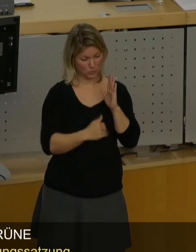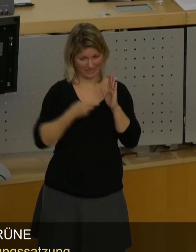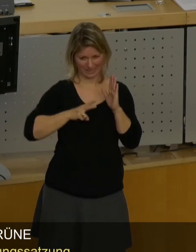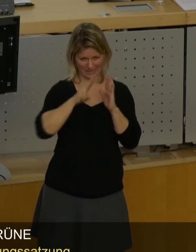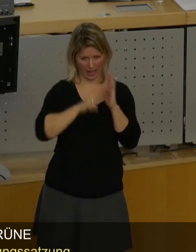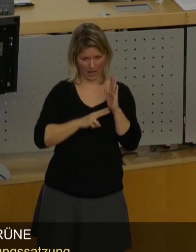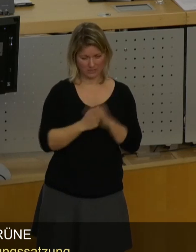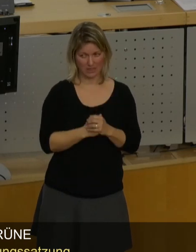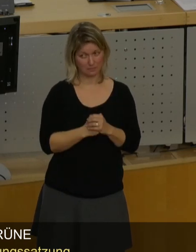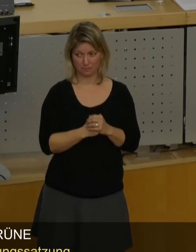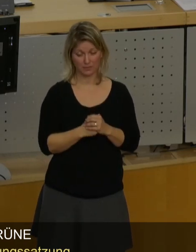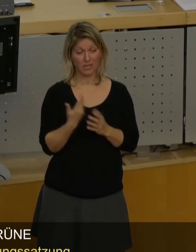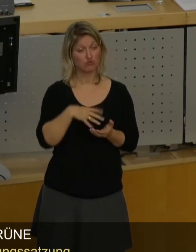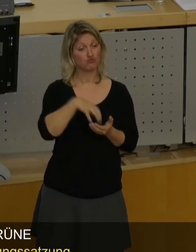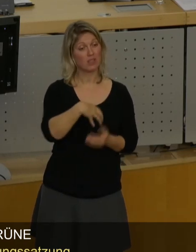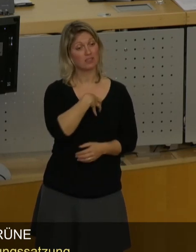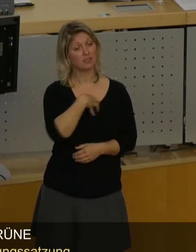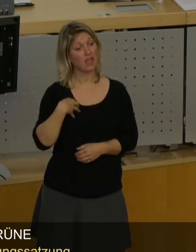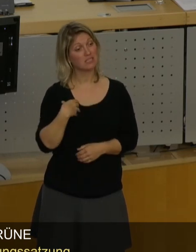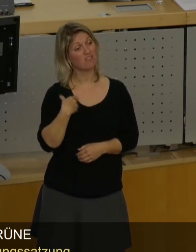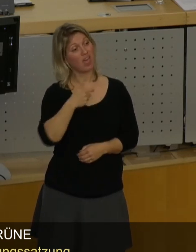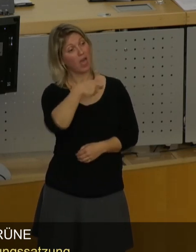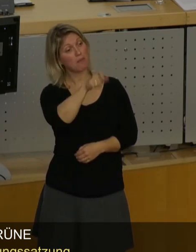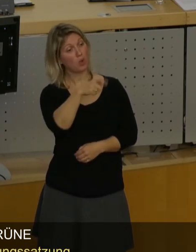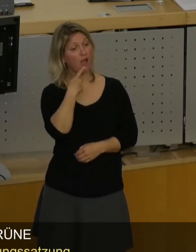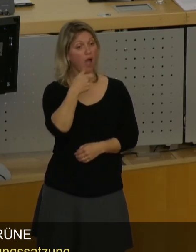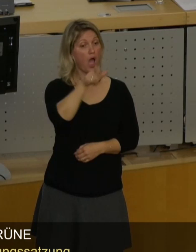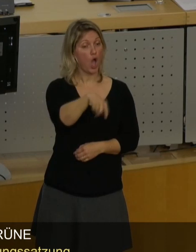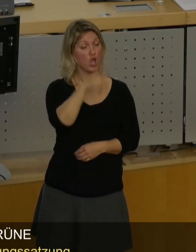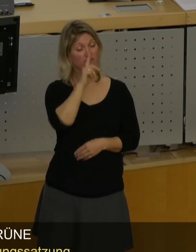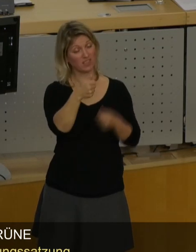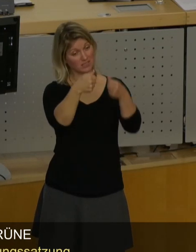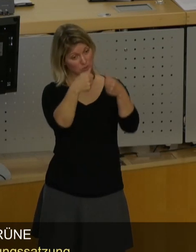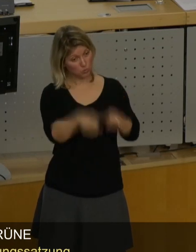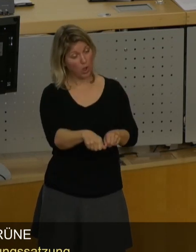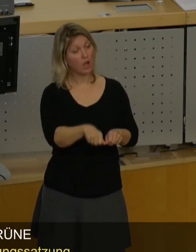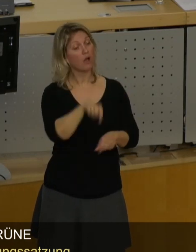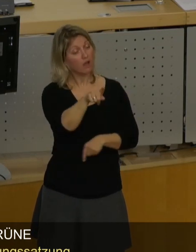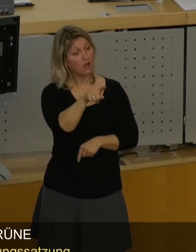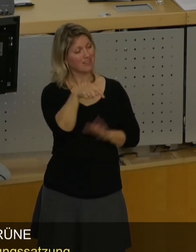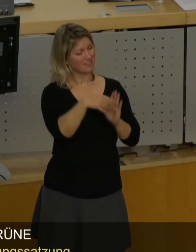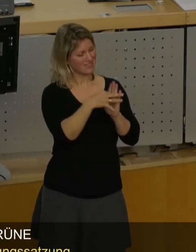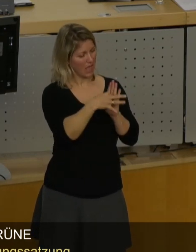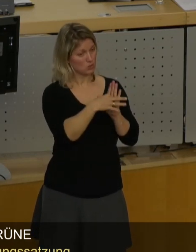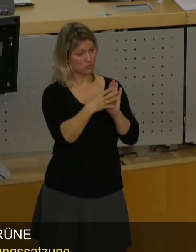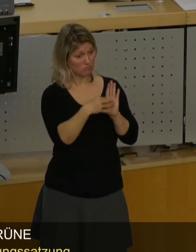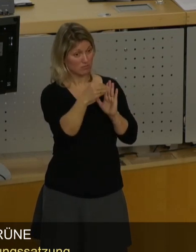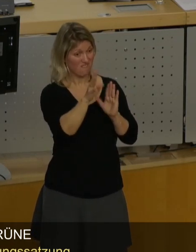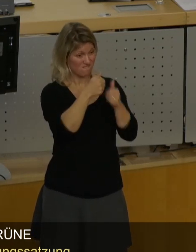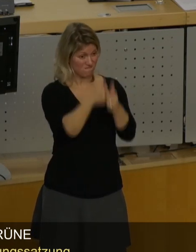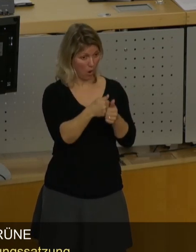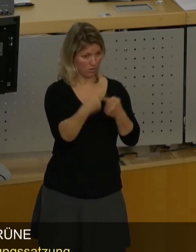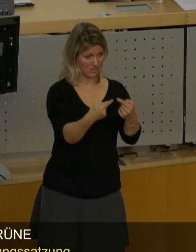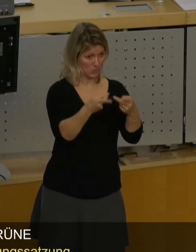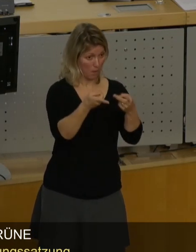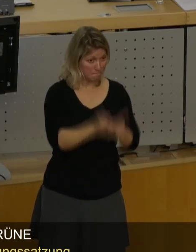Kein Bürger in der Stadt Dresden wird gezwungen, sich die Instrumente der Bürgerbeteiligungssatzung zu bedienen. Wenn es denn so ist, wie